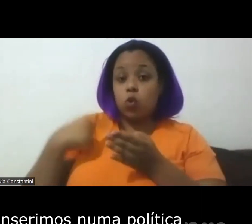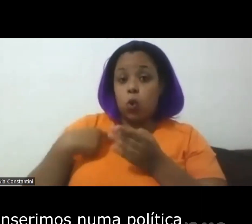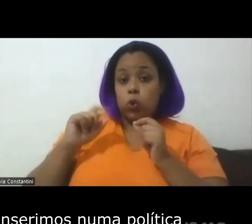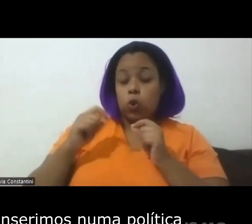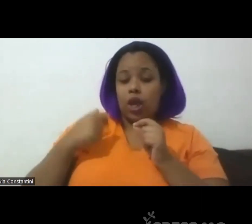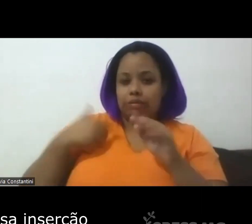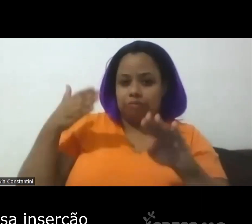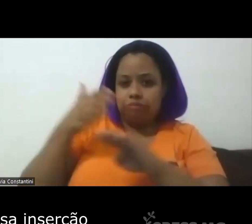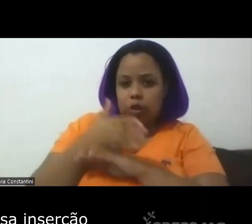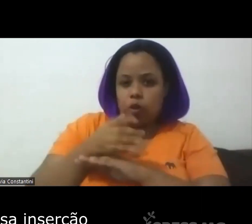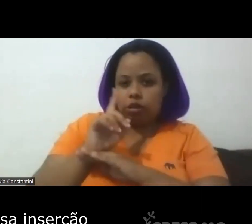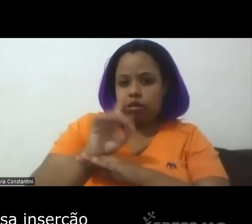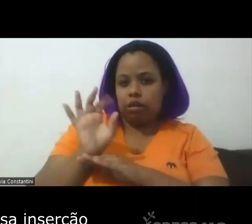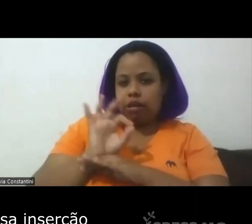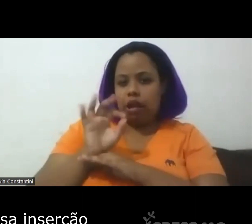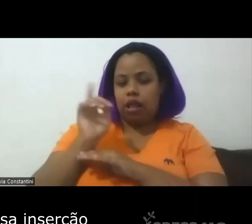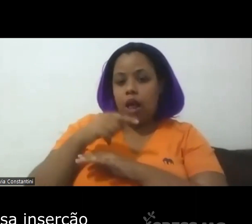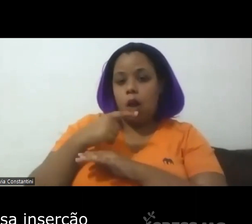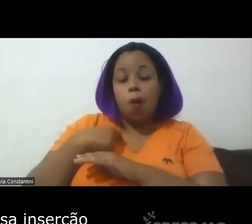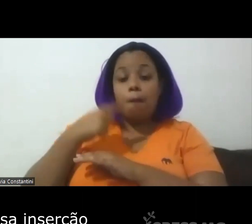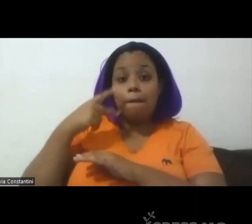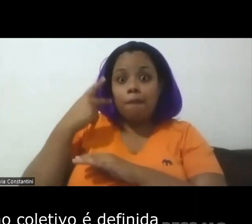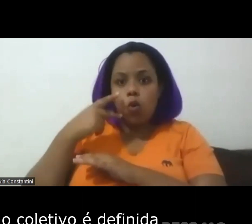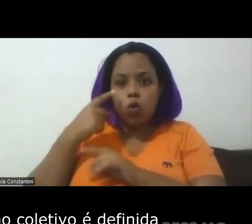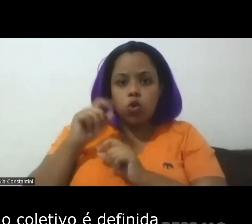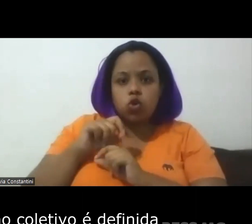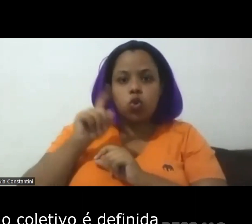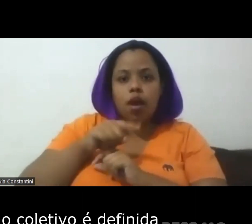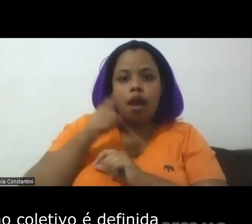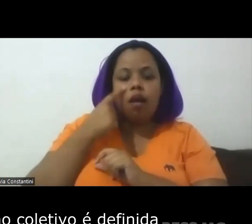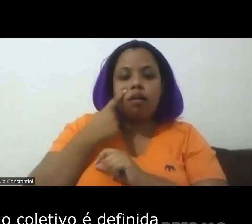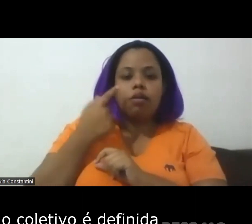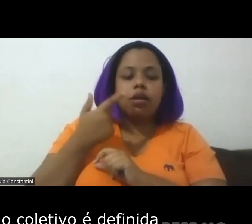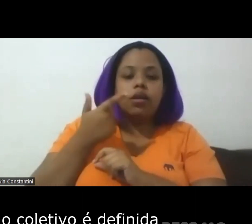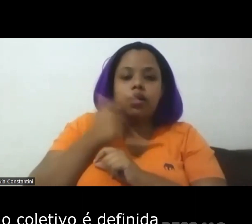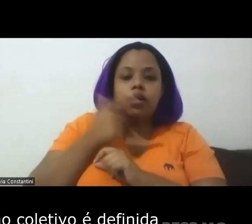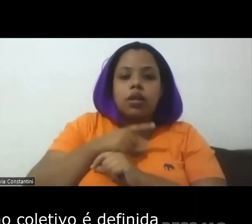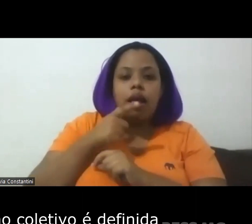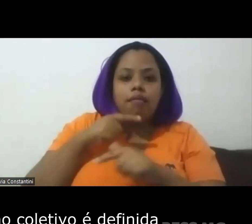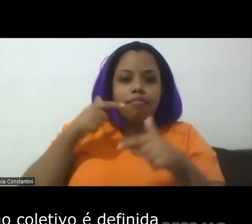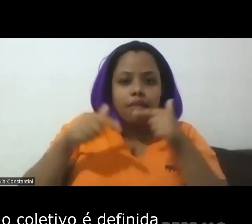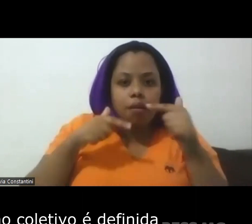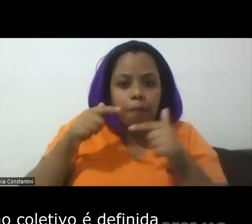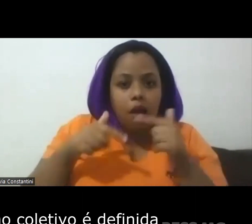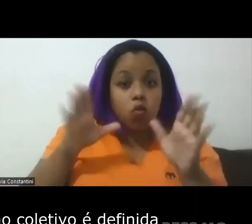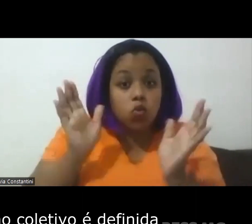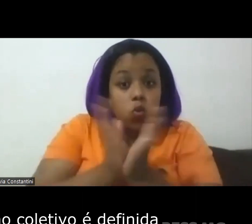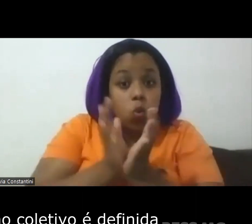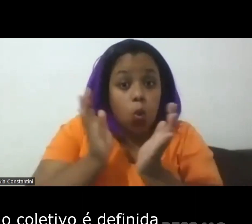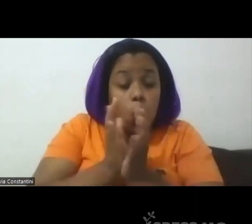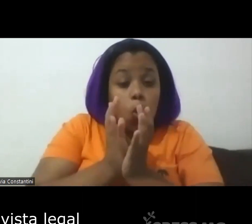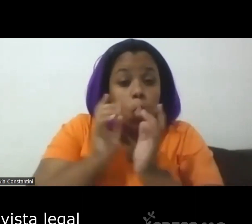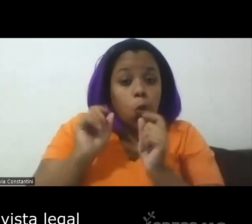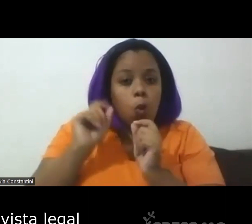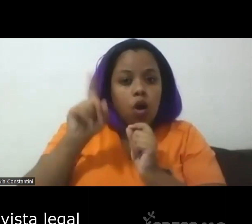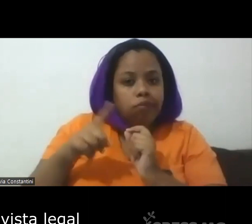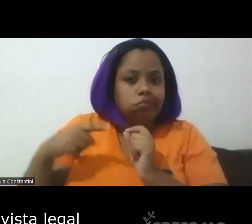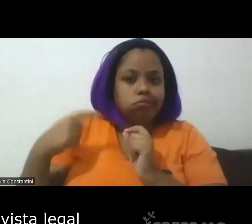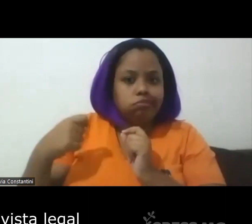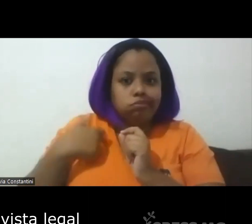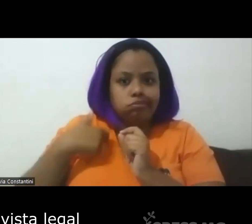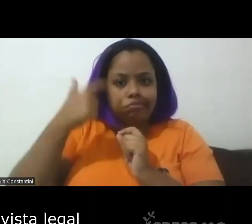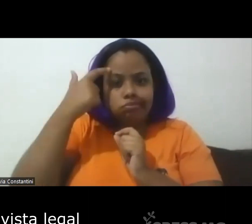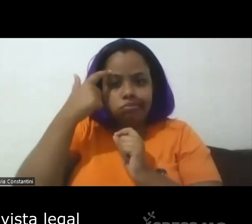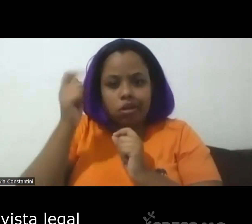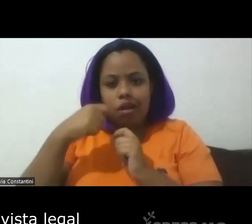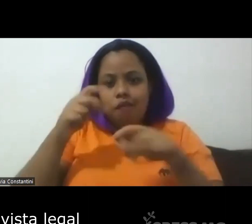numa política em que a nossa inserção no processo de trabalho coletivo é definida do ponto de